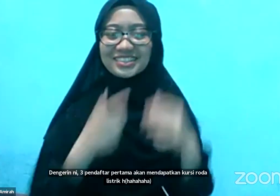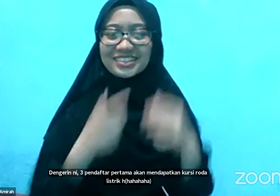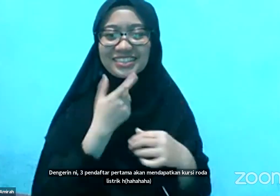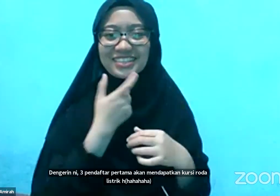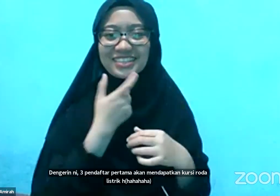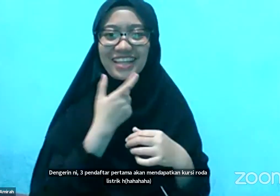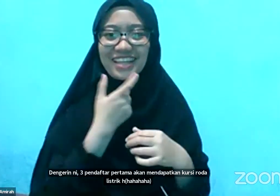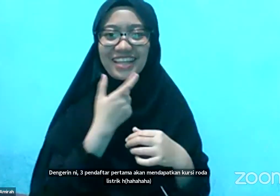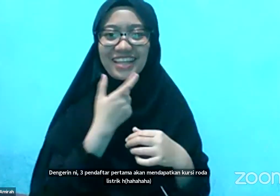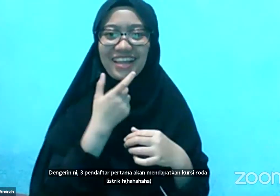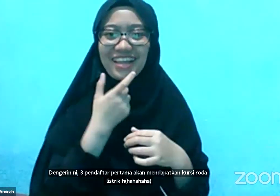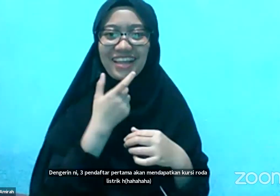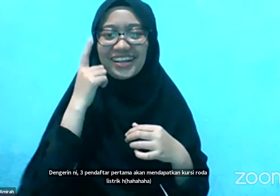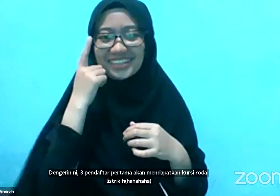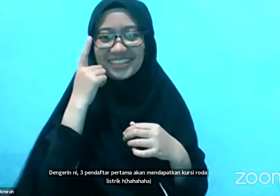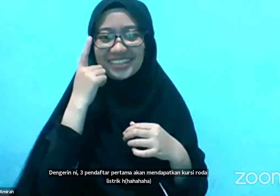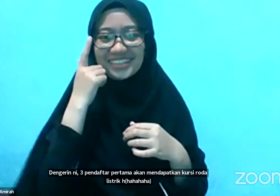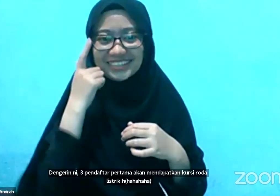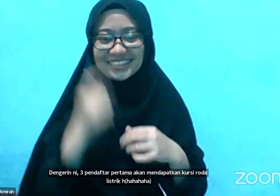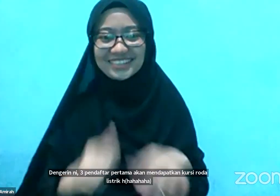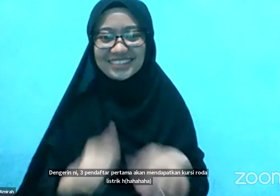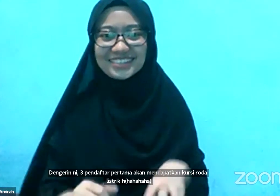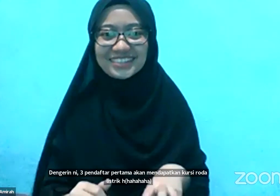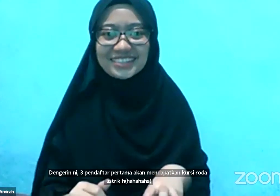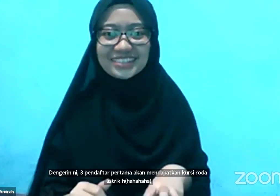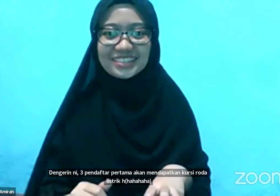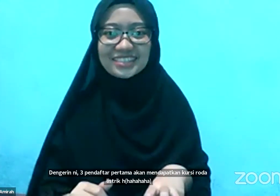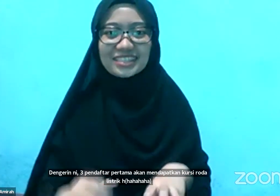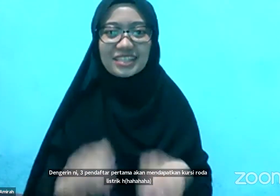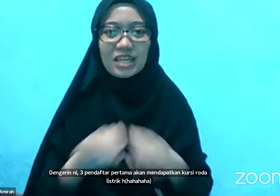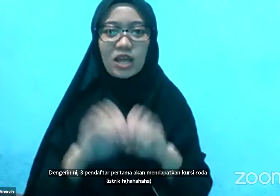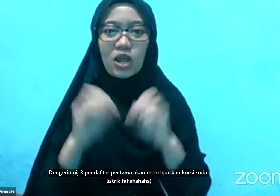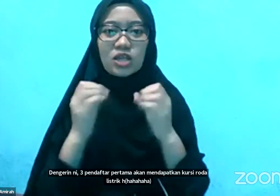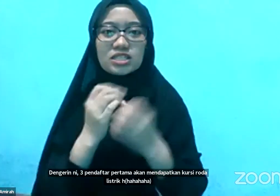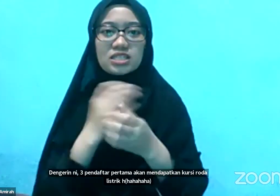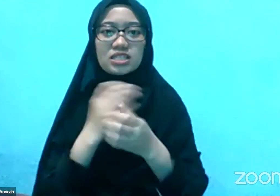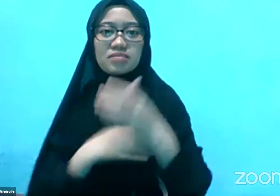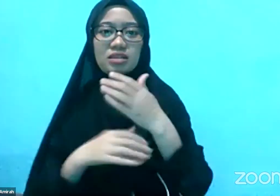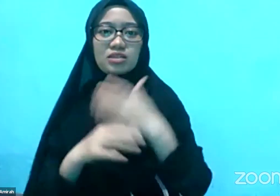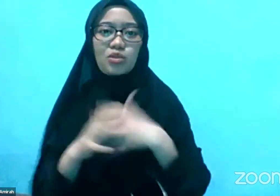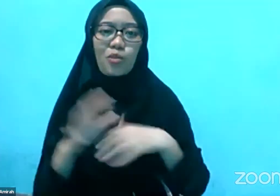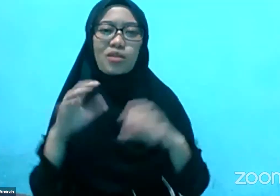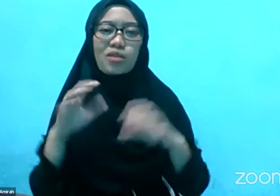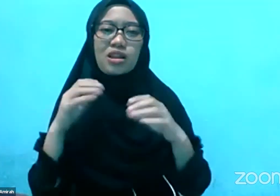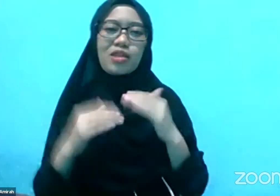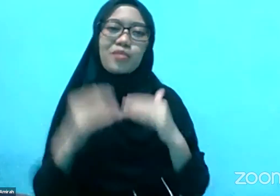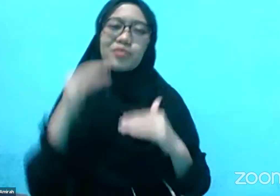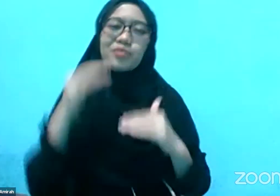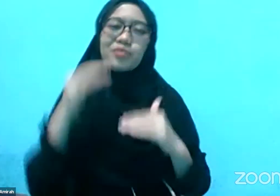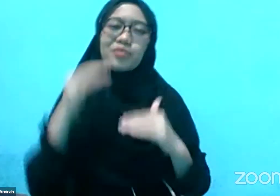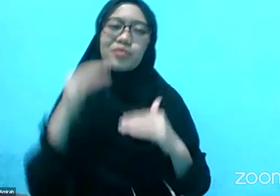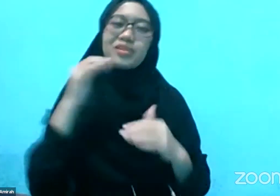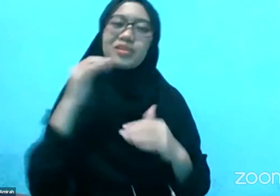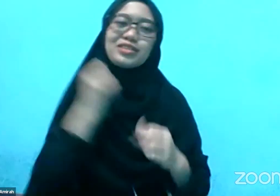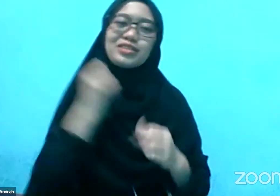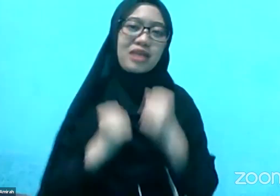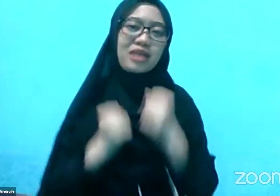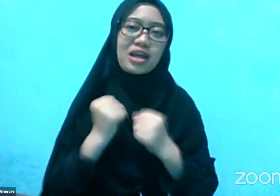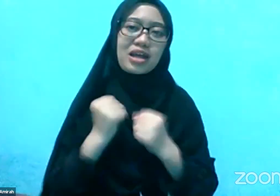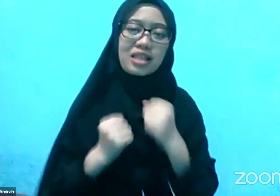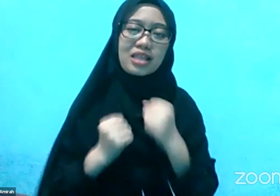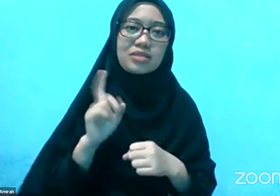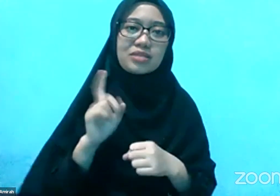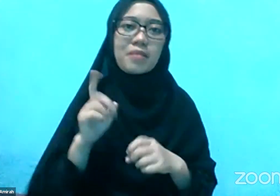Di satu sisi Organisasi penyandang disabilitas Juga lebih semangat ya Karena kegiatan OPD Banyak yang Apa?